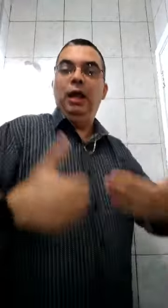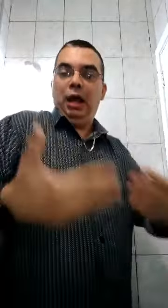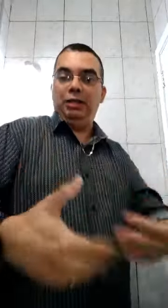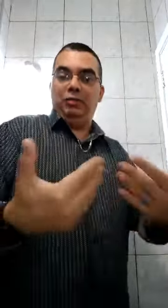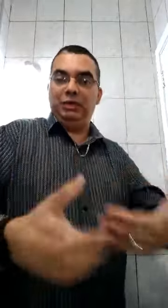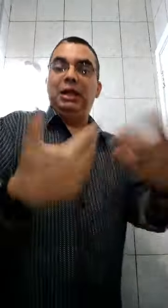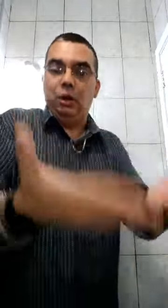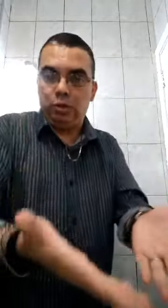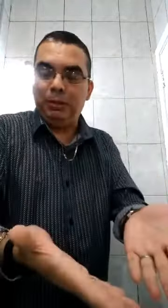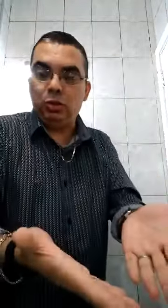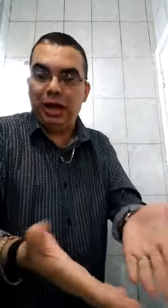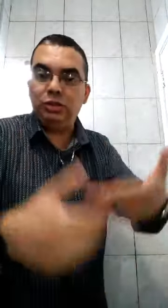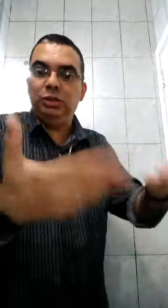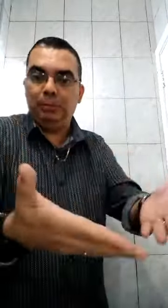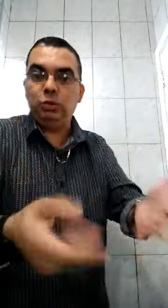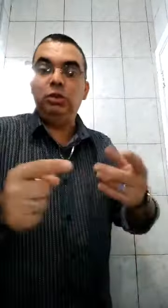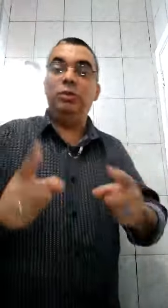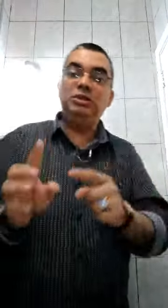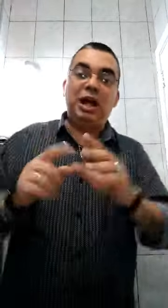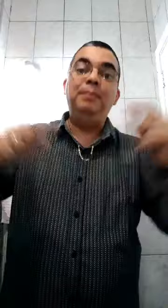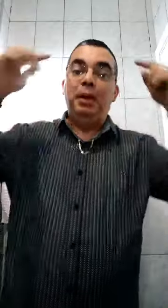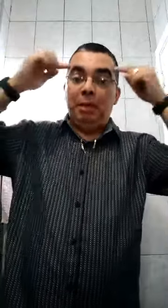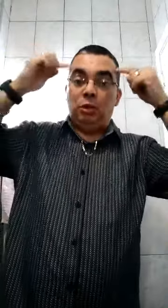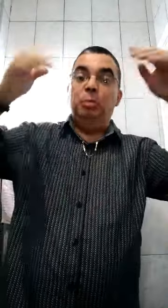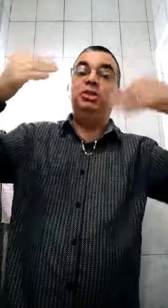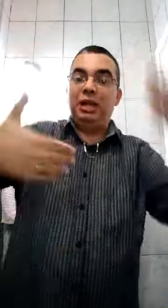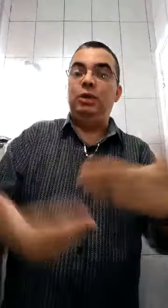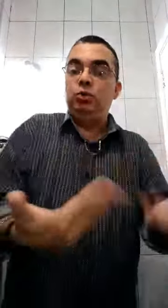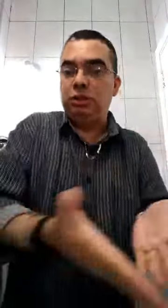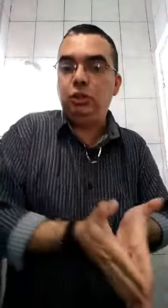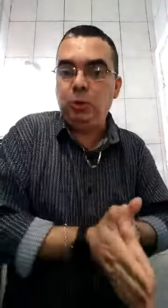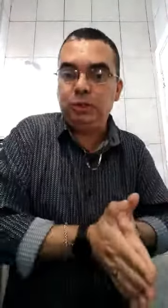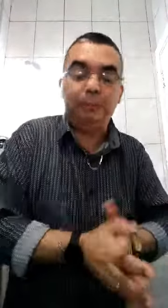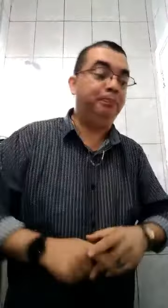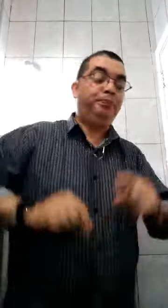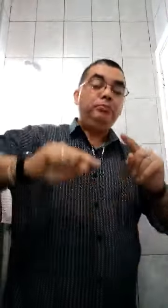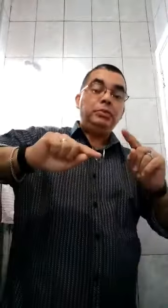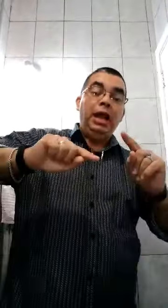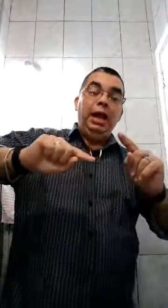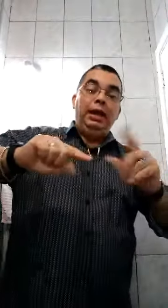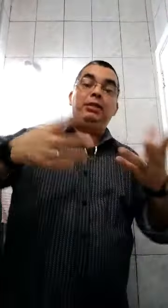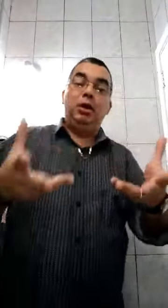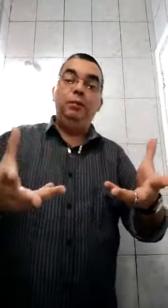através daquela outra personagem da pessoa. Então, ela está mentalmente traindo, sim, a esposa. Então,